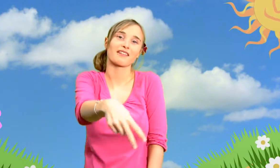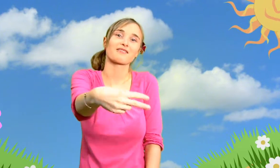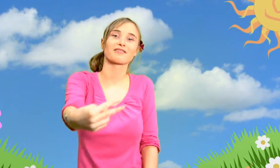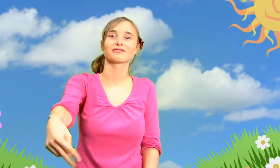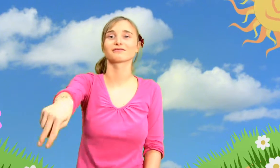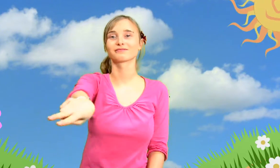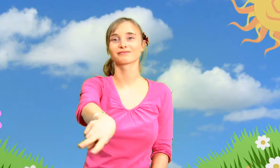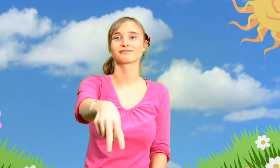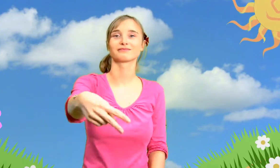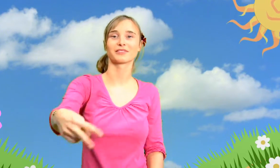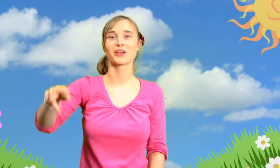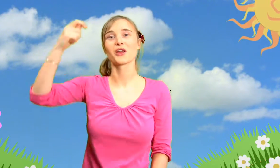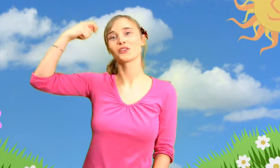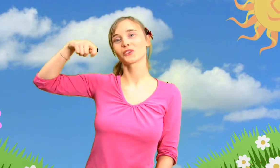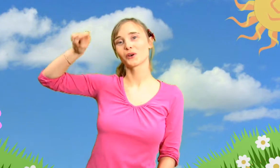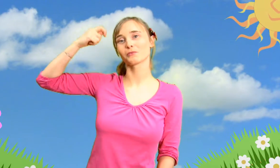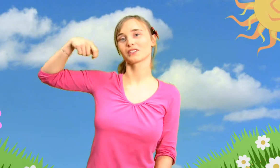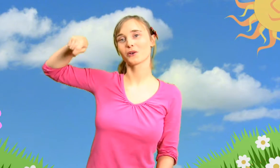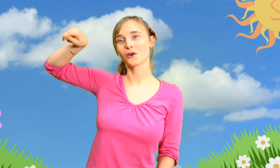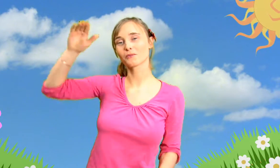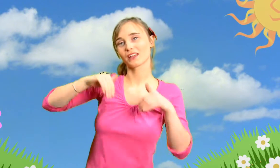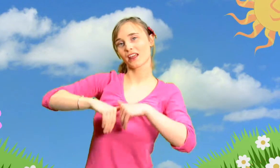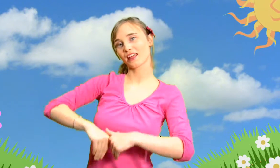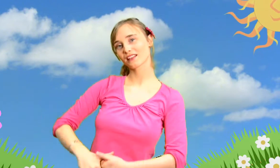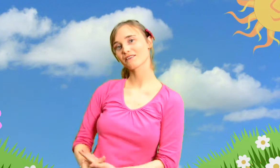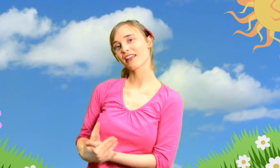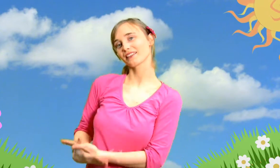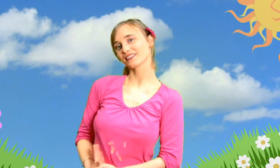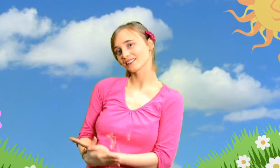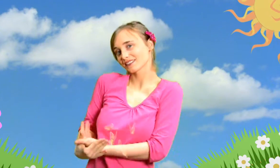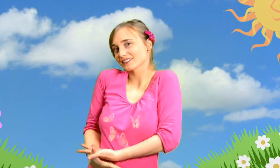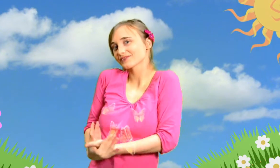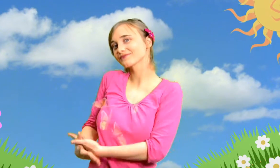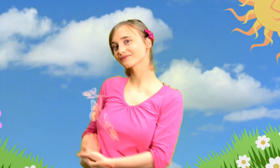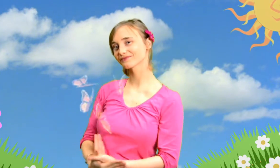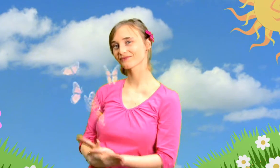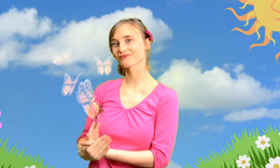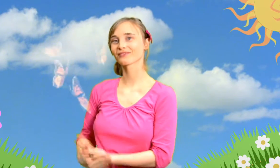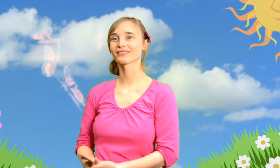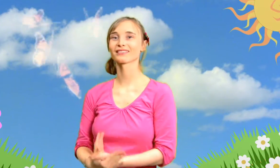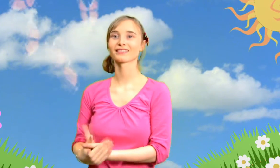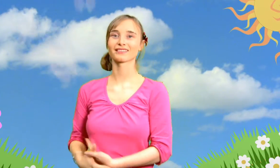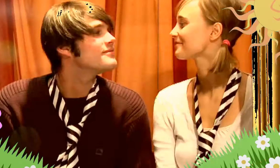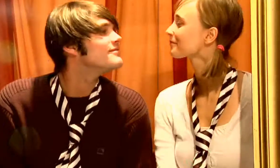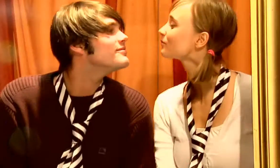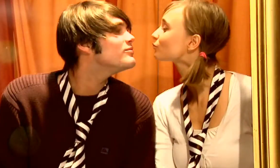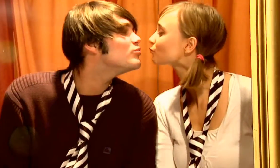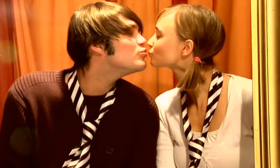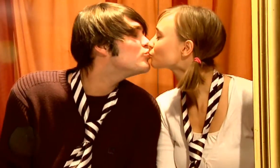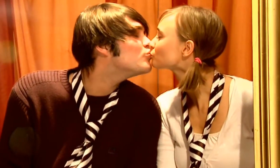door de bloemen die ik ruik Tobi Tobi Ik voel vlinders in m'n buik Tobi Tobi